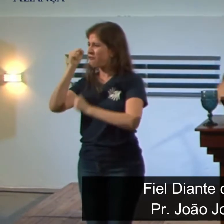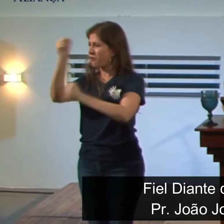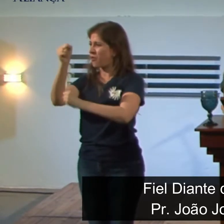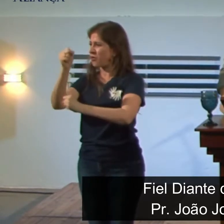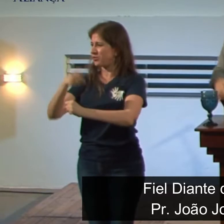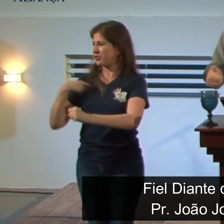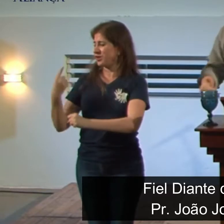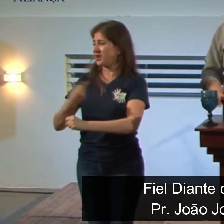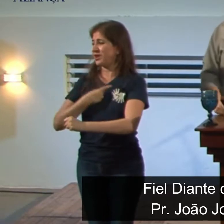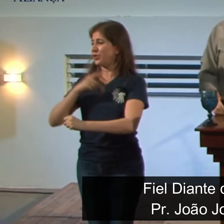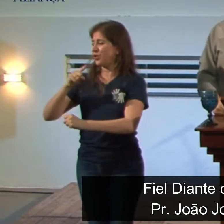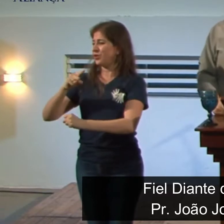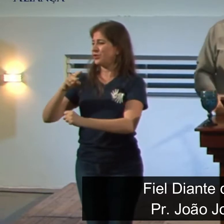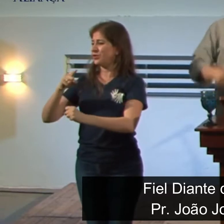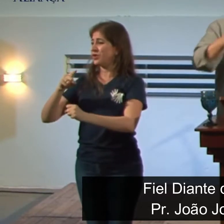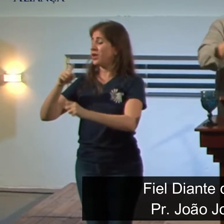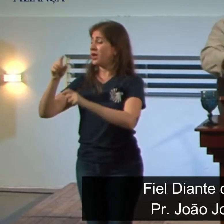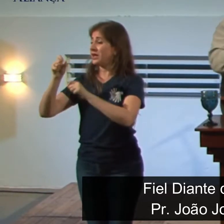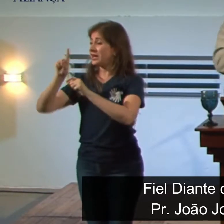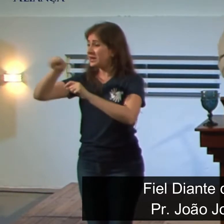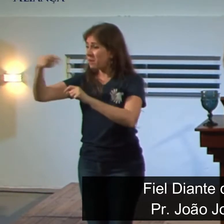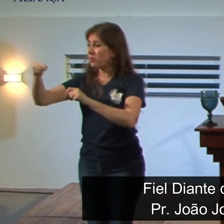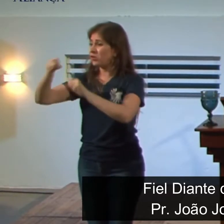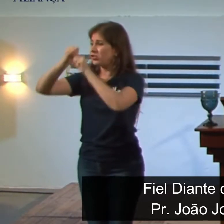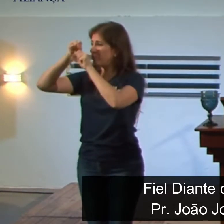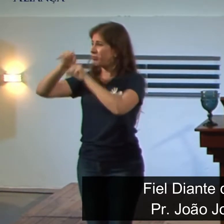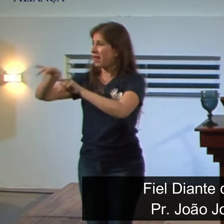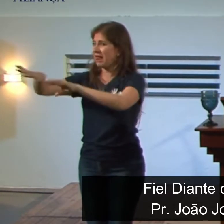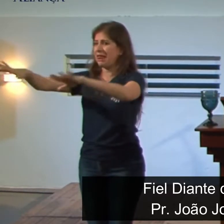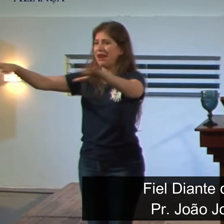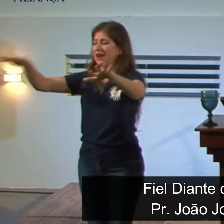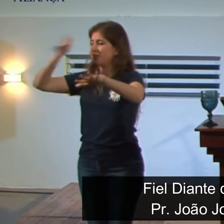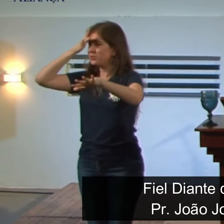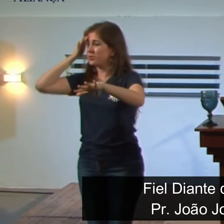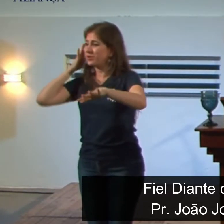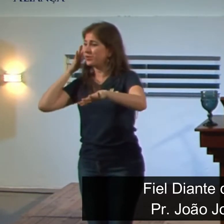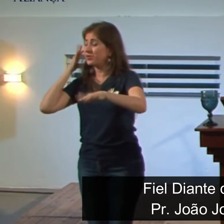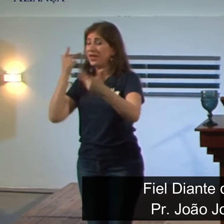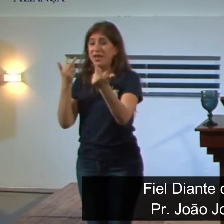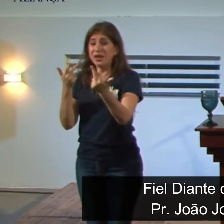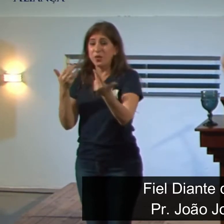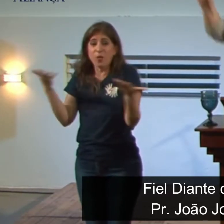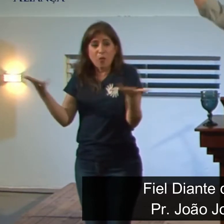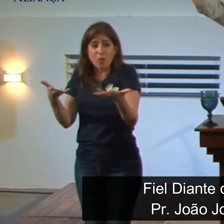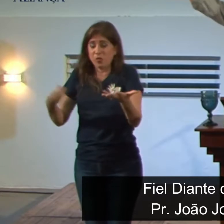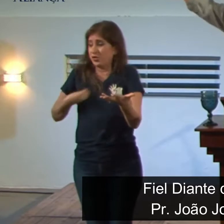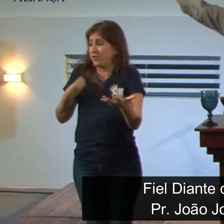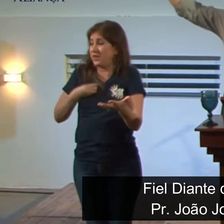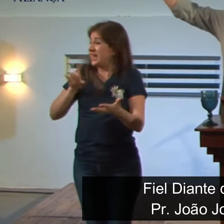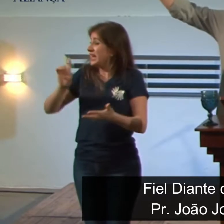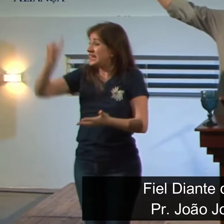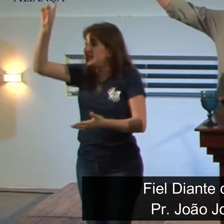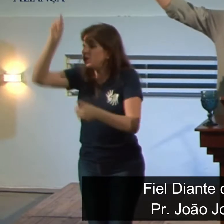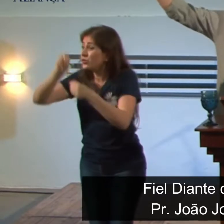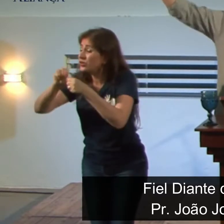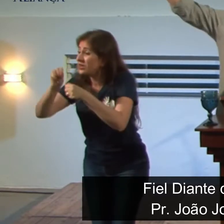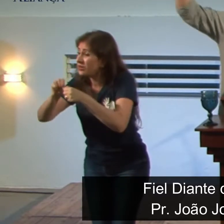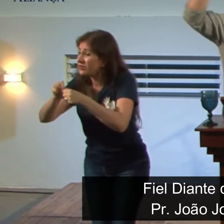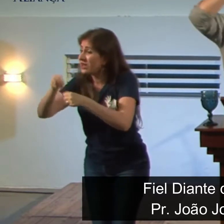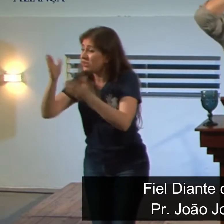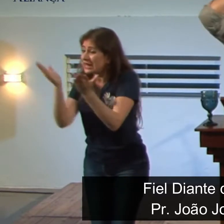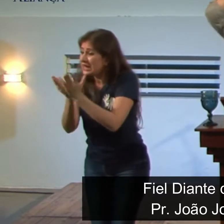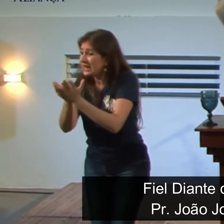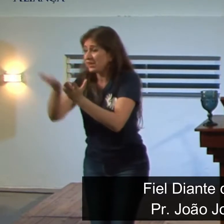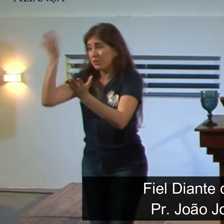igreja que foi dispersa de Jerusalém, o Deus que fez com que a reforma culminasse nisso aqui hoje, e o Deus que faz com que aqueles